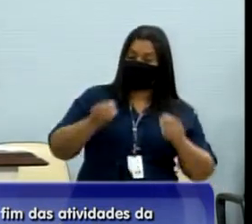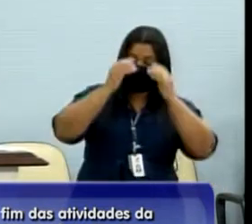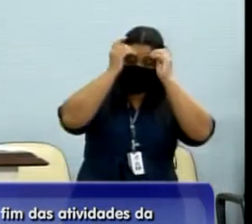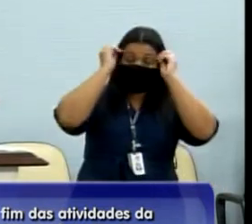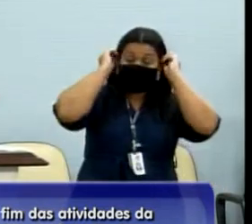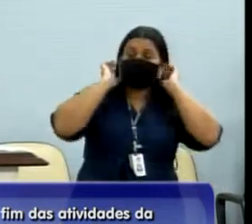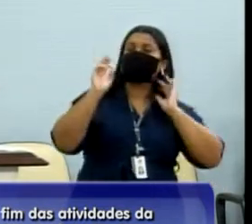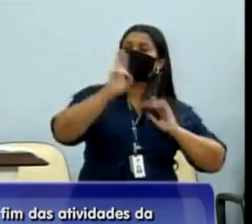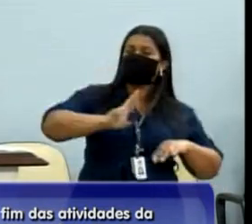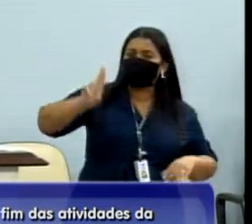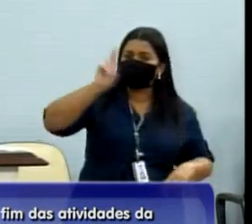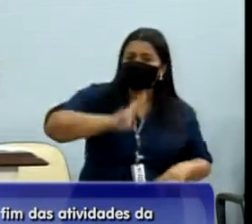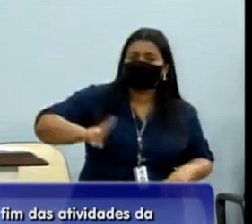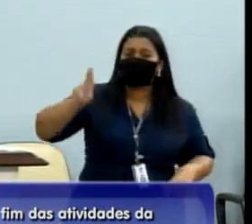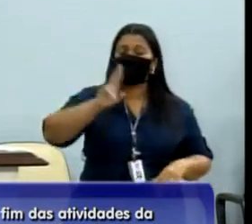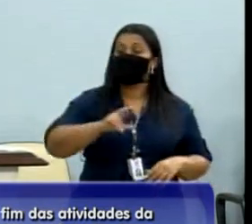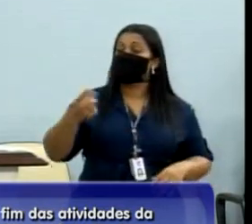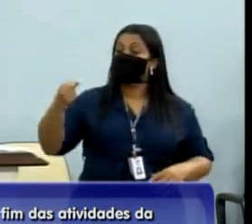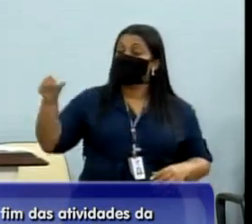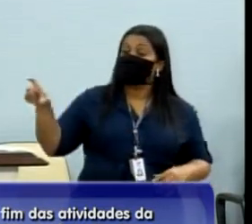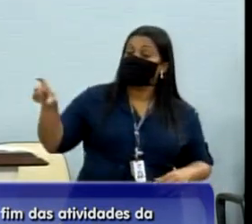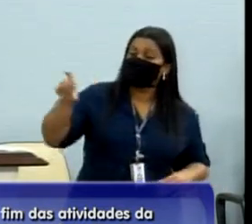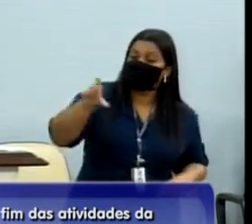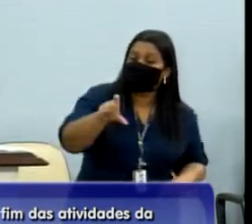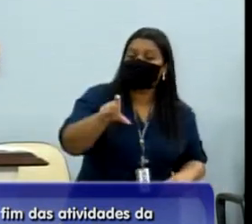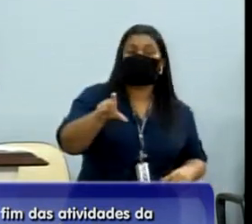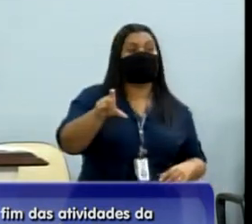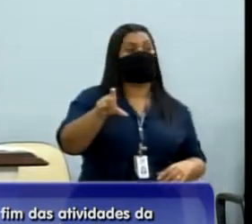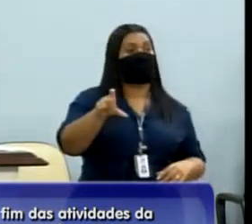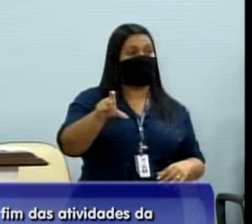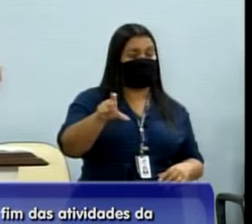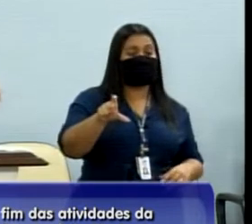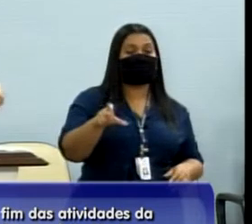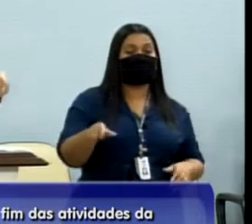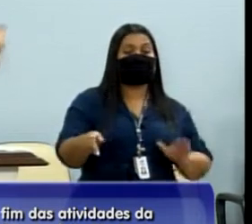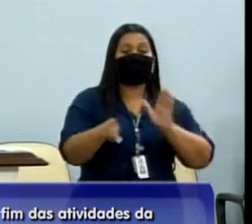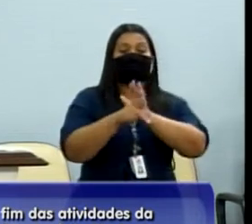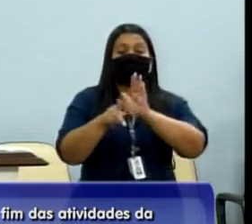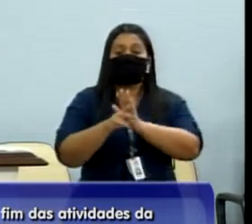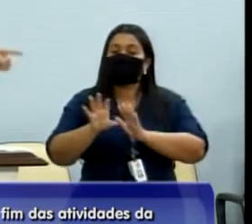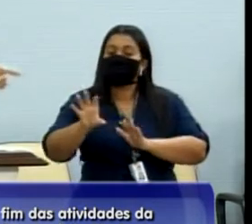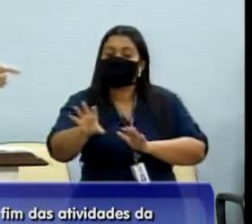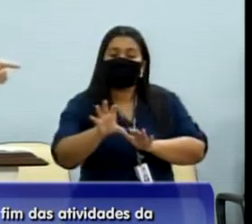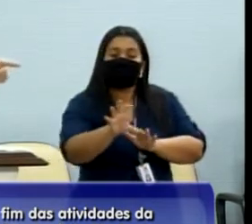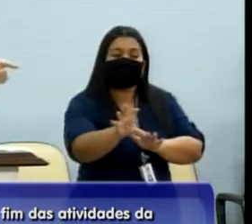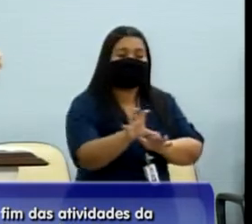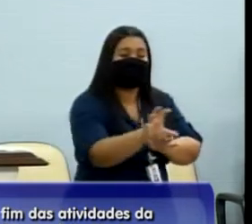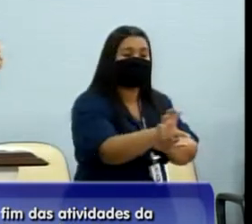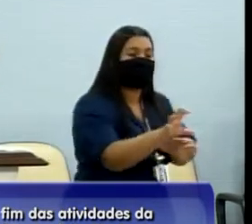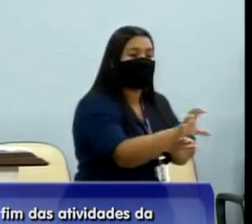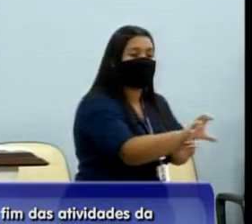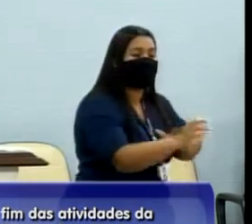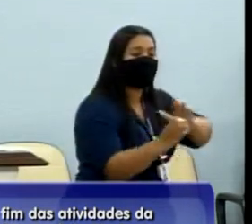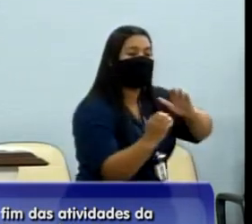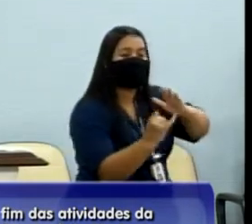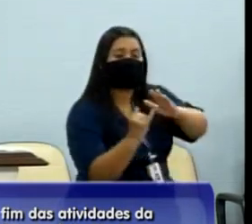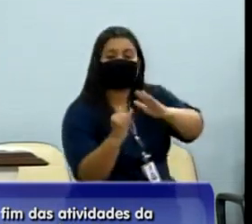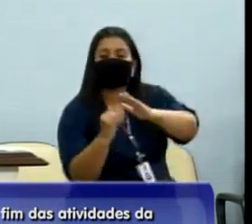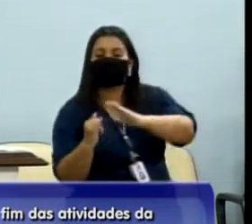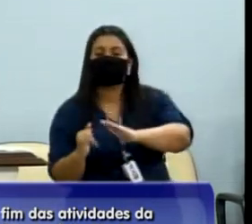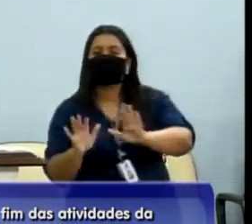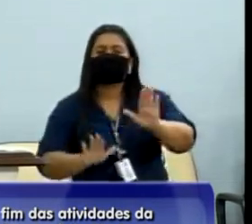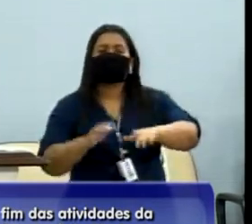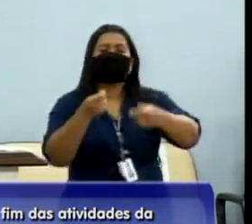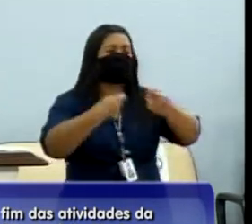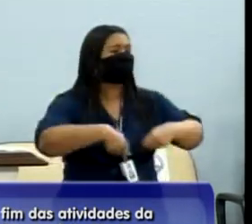usar eleitoralmente as emendas para privilegiar reduto eleitoral, levar para regiões, para entidades, que às vezes não precisam